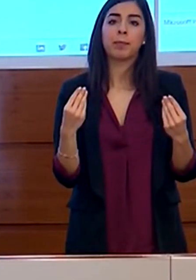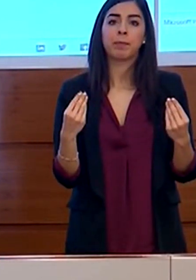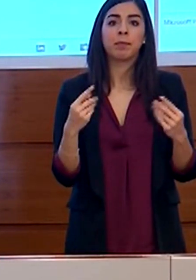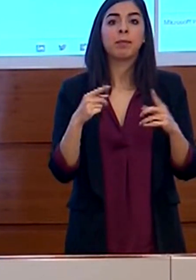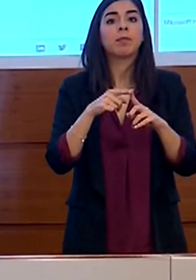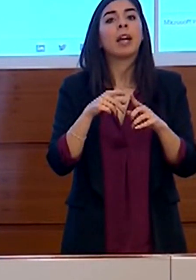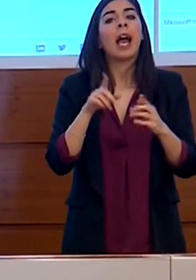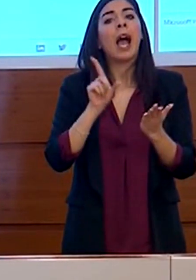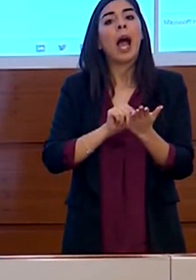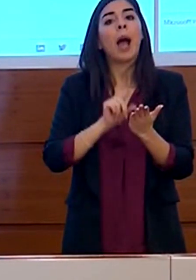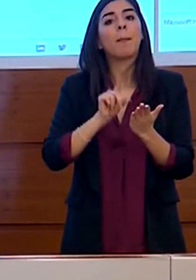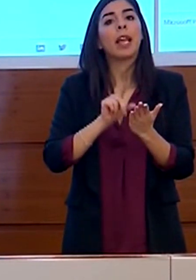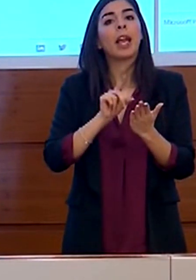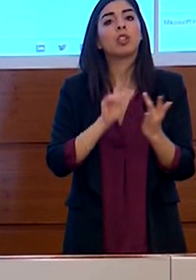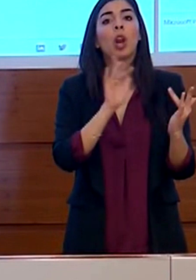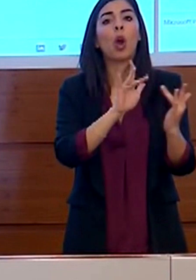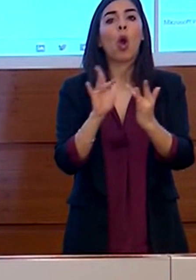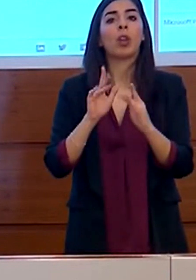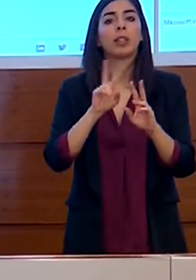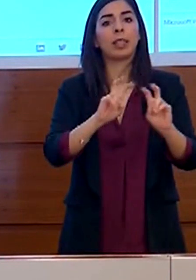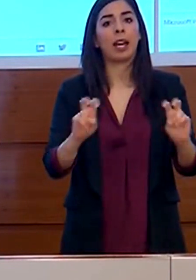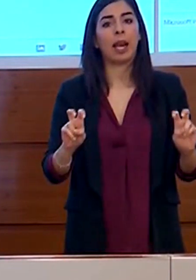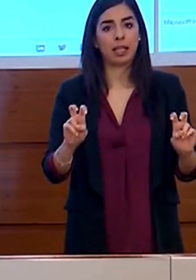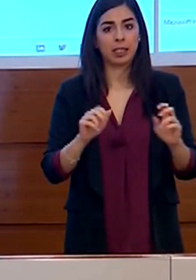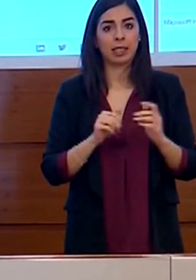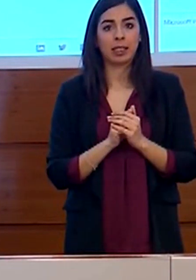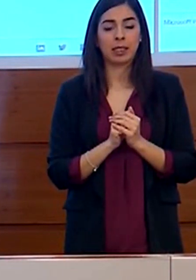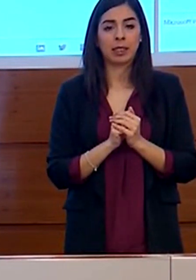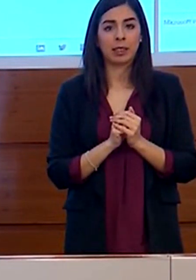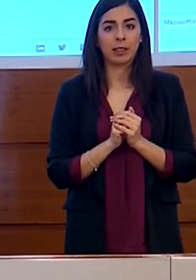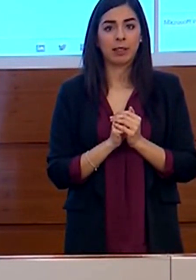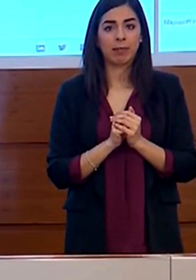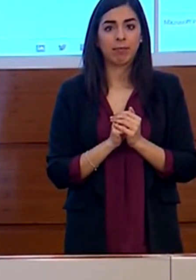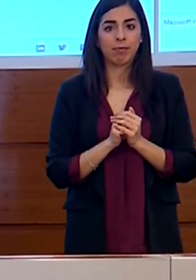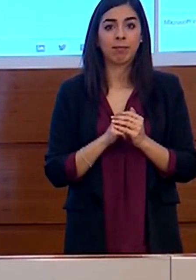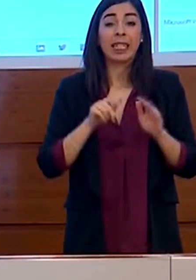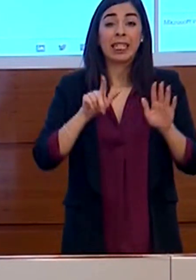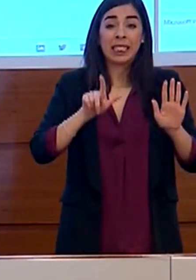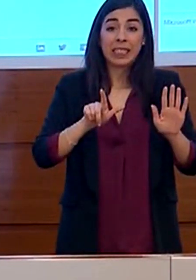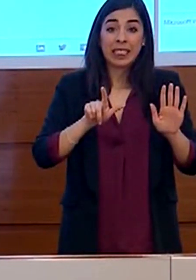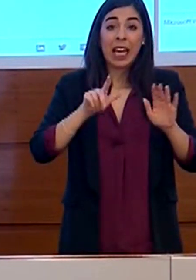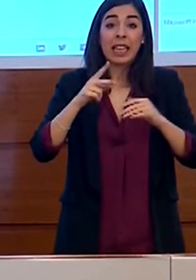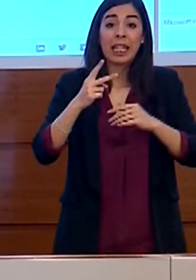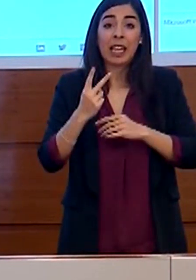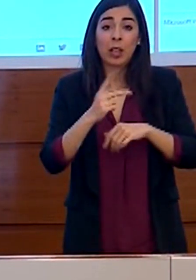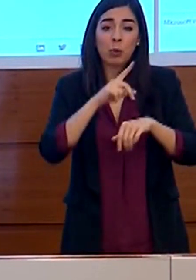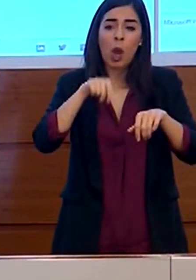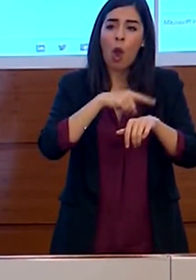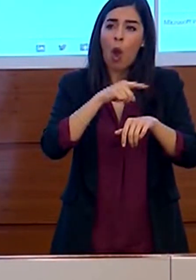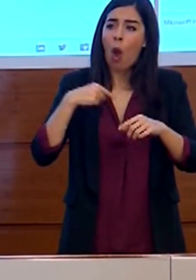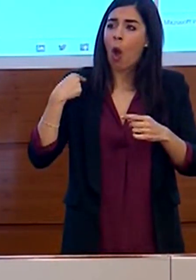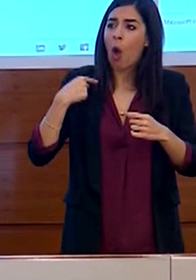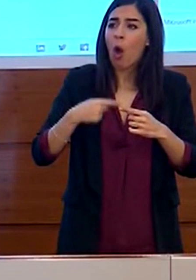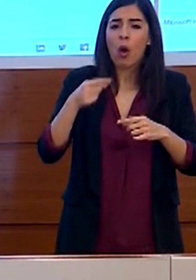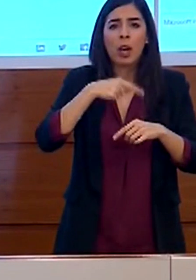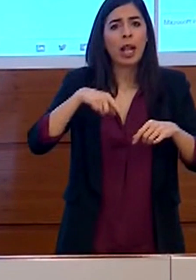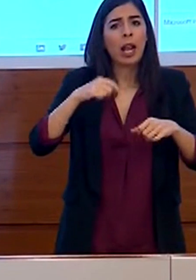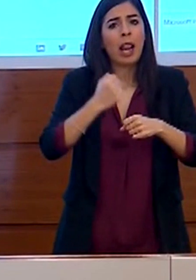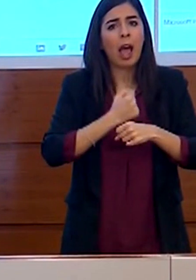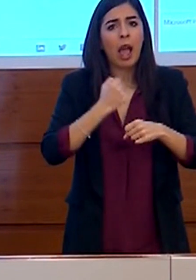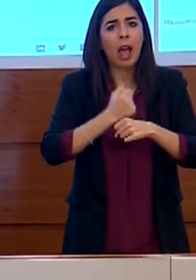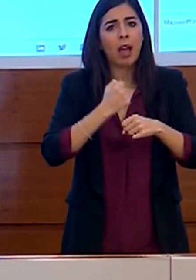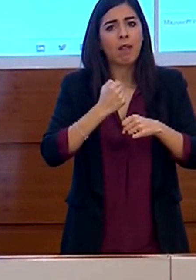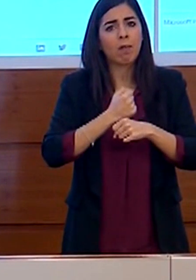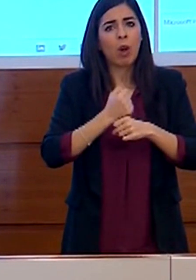per il contact tracing. Sono state 72 ore di duro e proficuo lavoro con il